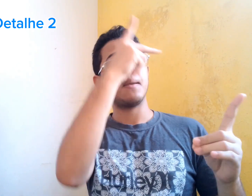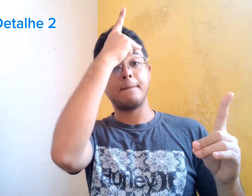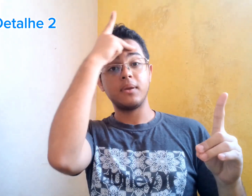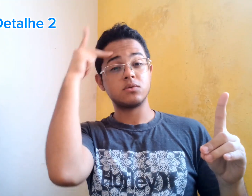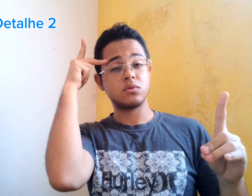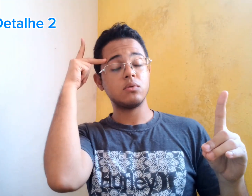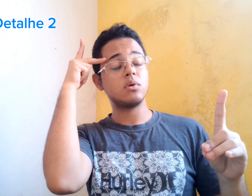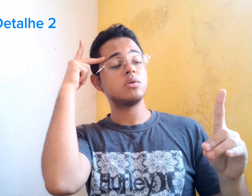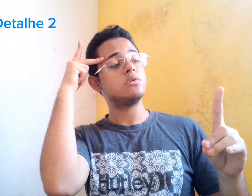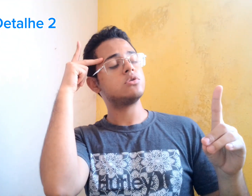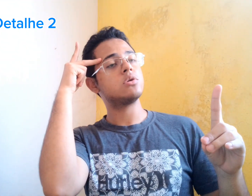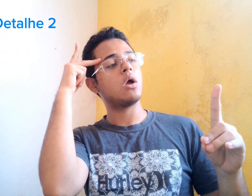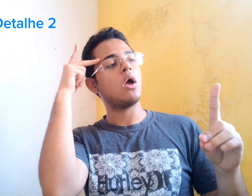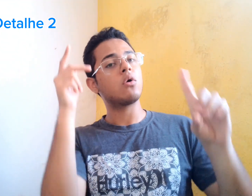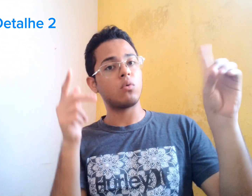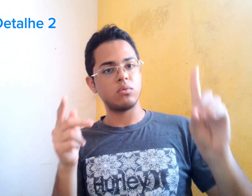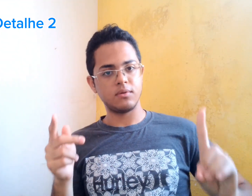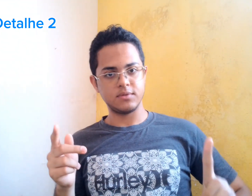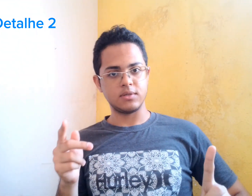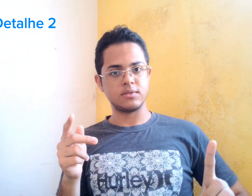em pessoas com deficiência.